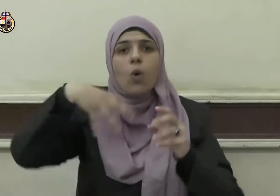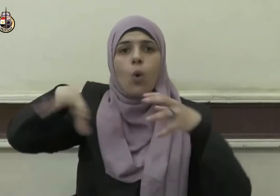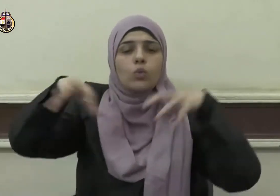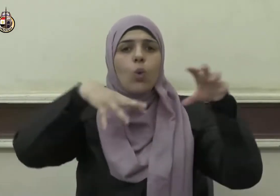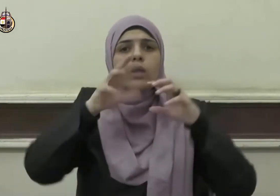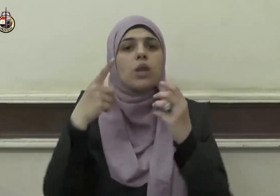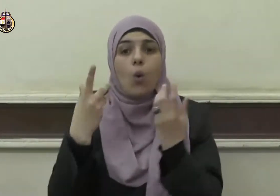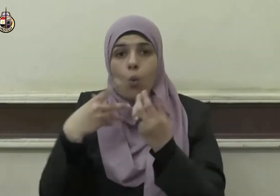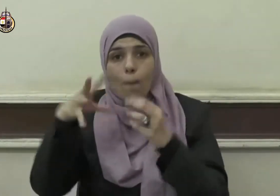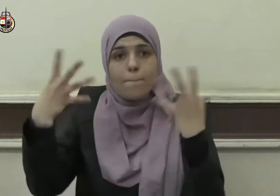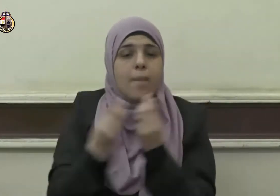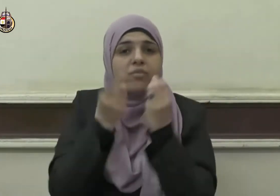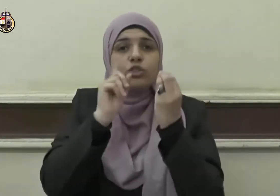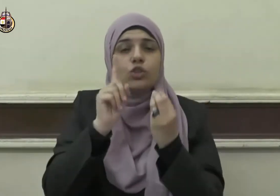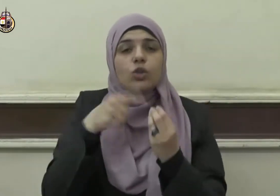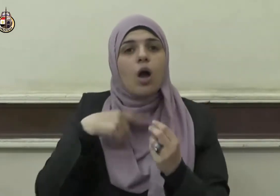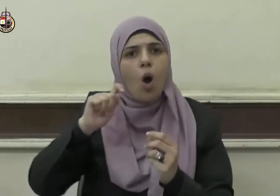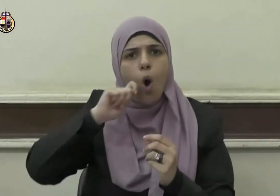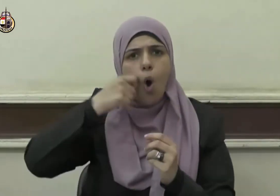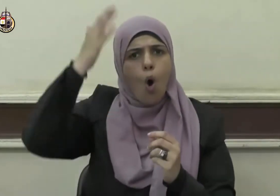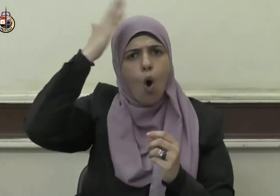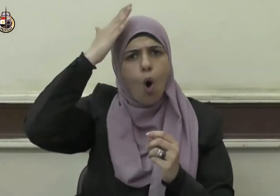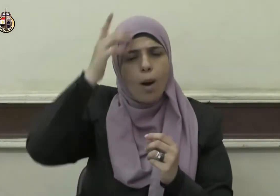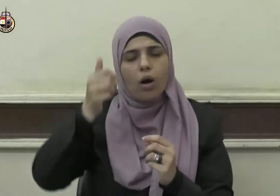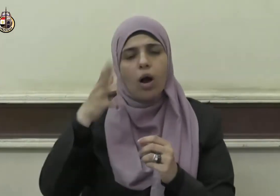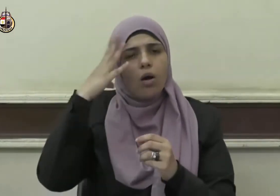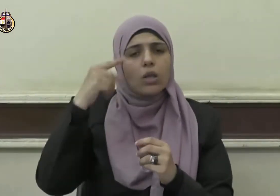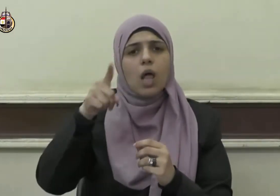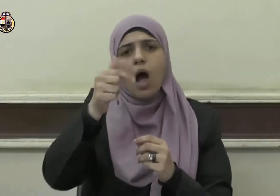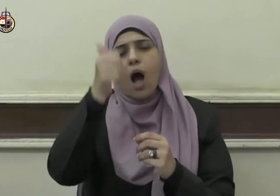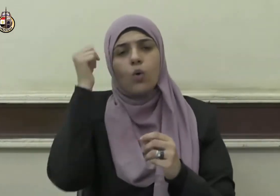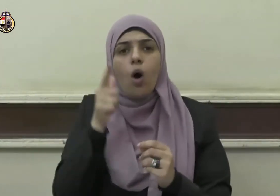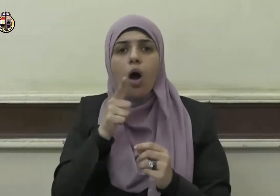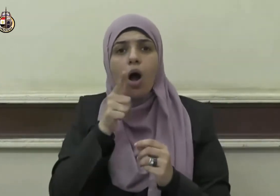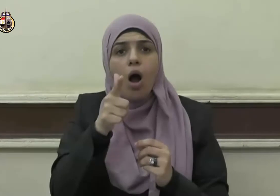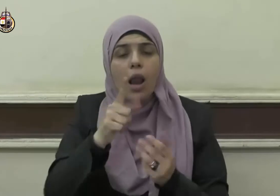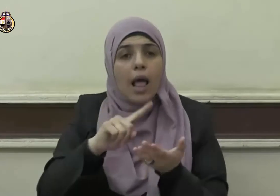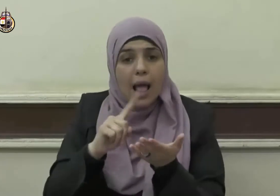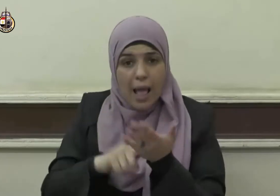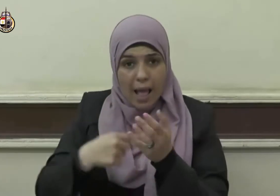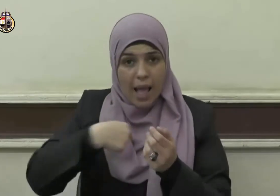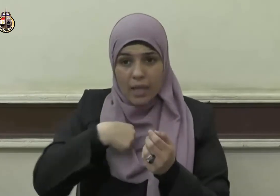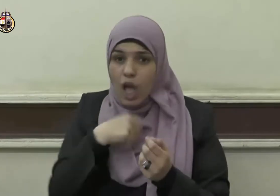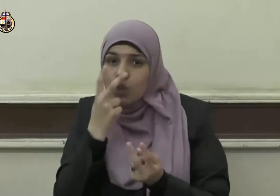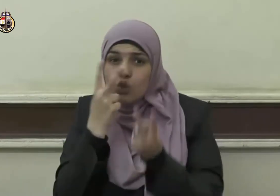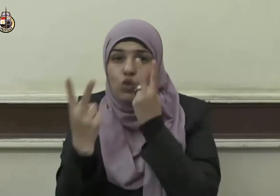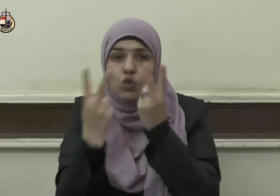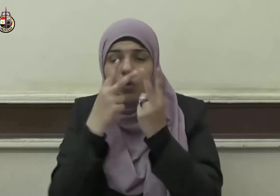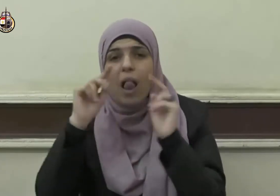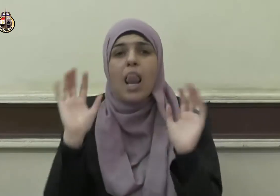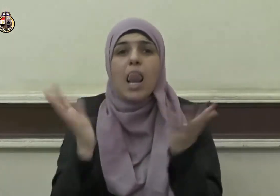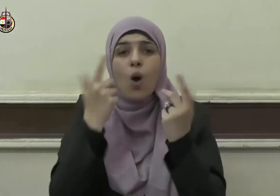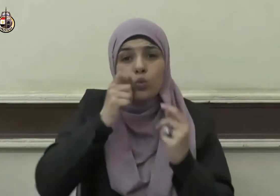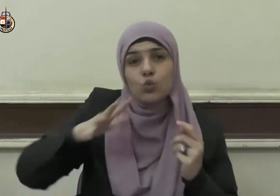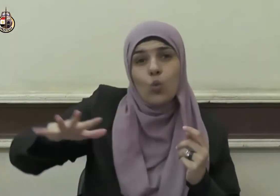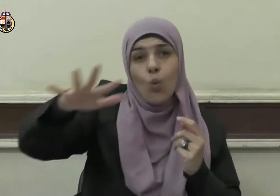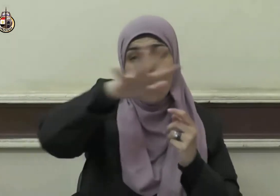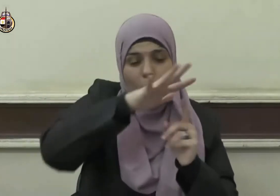فقال سيدنا عمر رضي الله عنه إني أرى لو جمعت هؤلاء